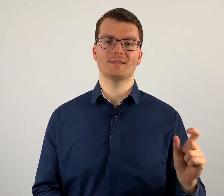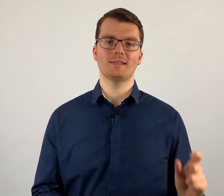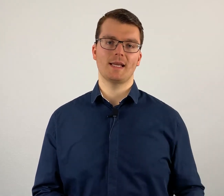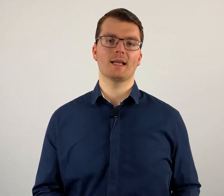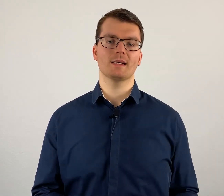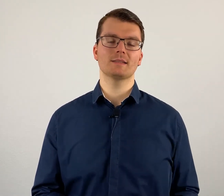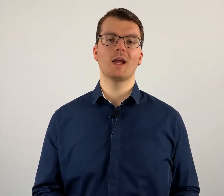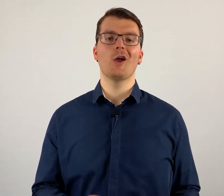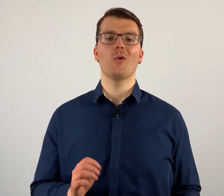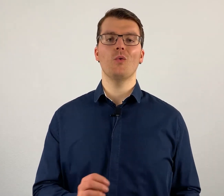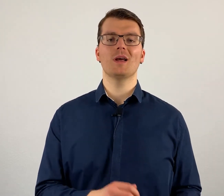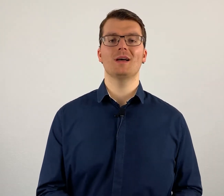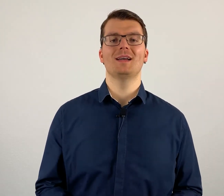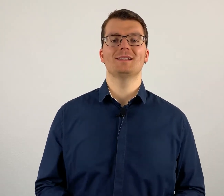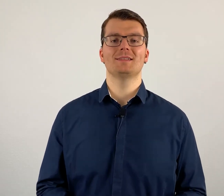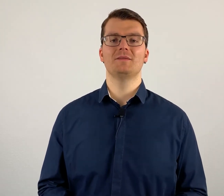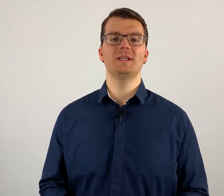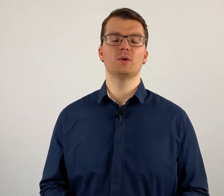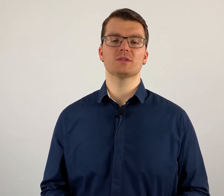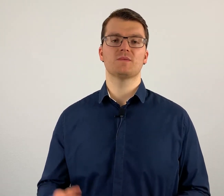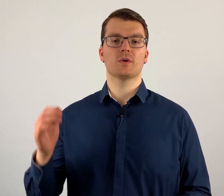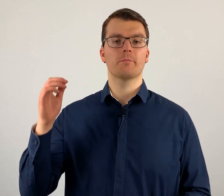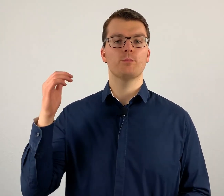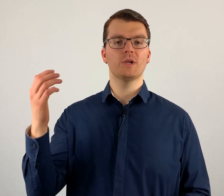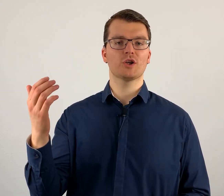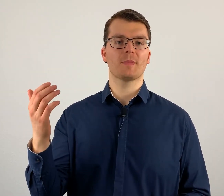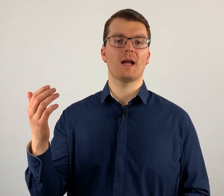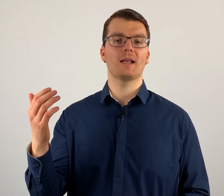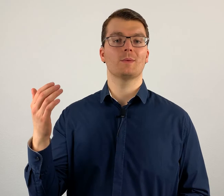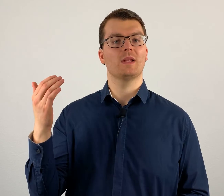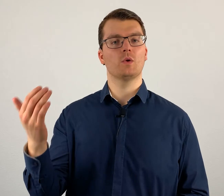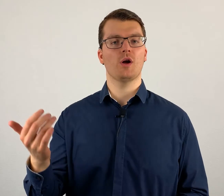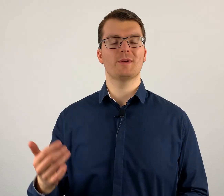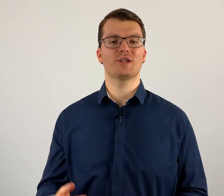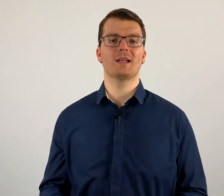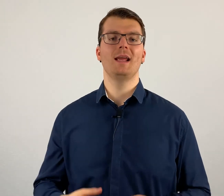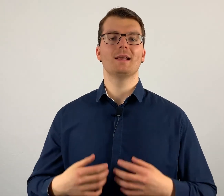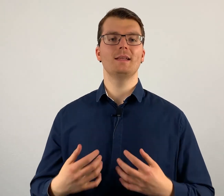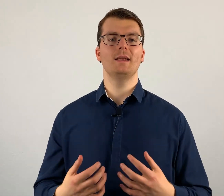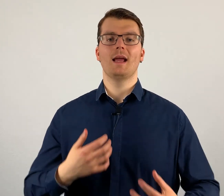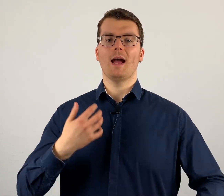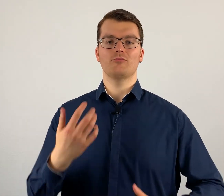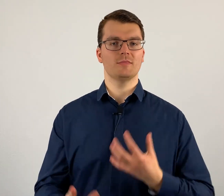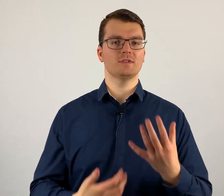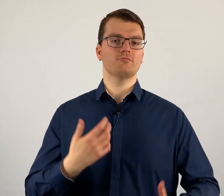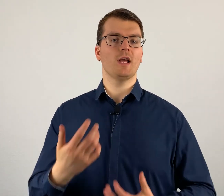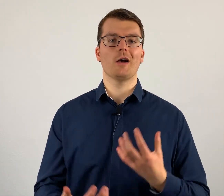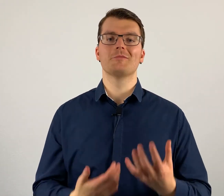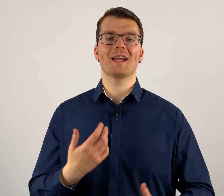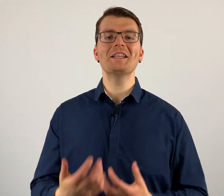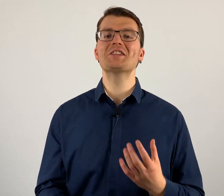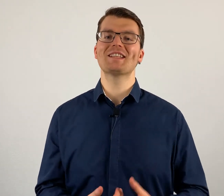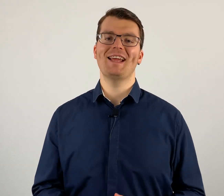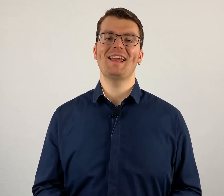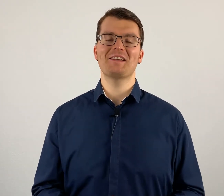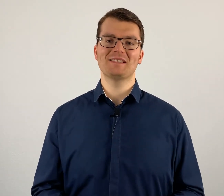sehen kannst oder es sind Videos von Muttersprachlern oder Dolmetschern, die richtig schnell etwas